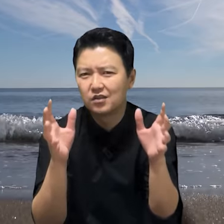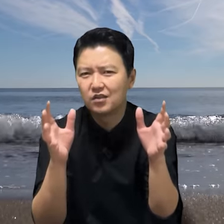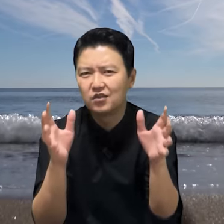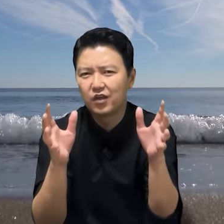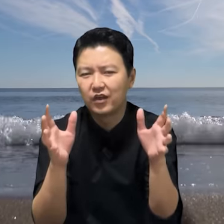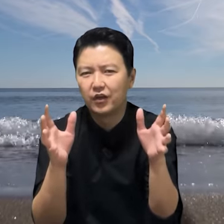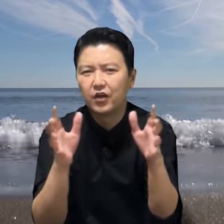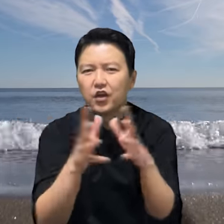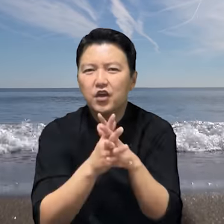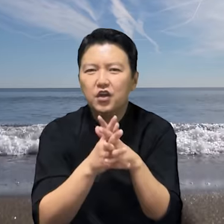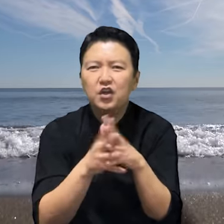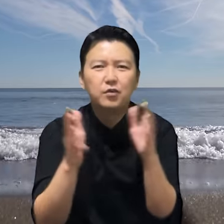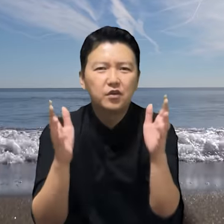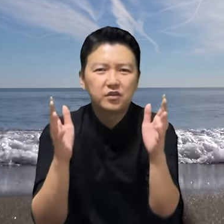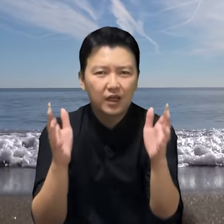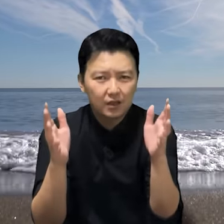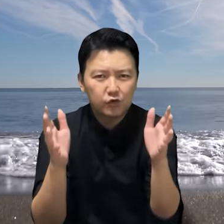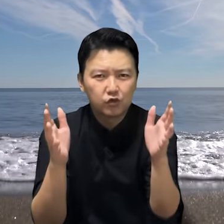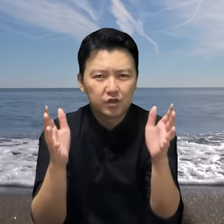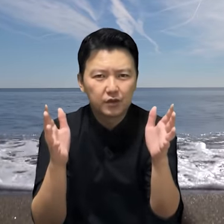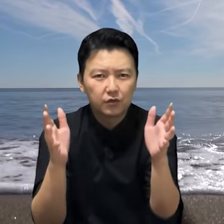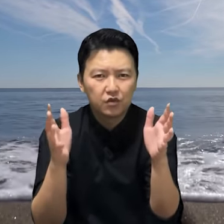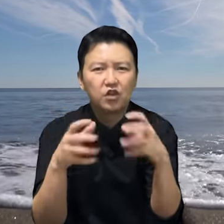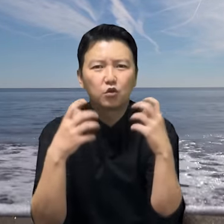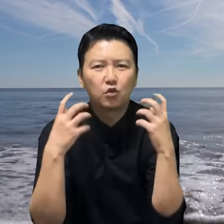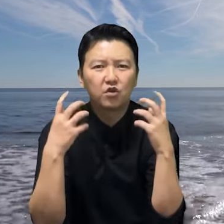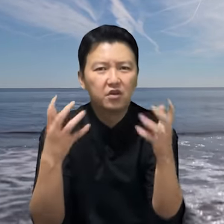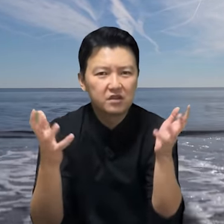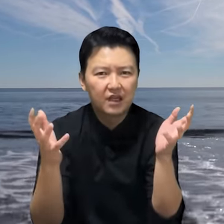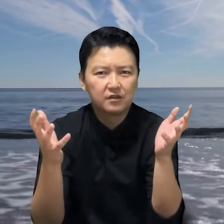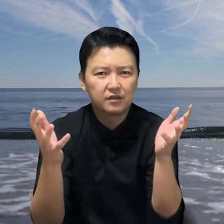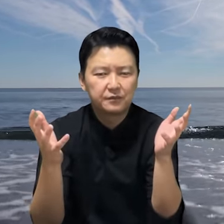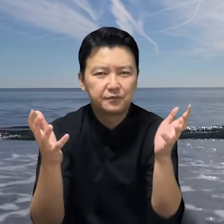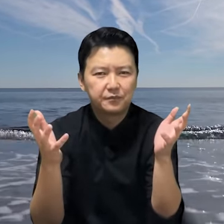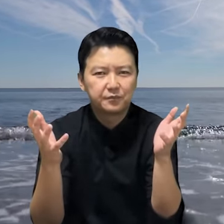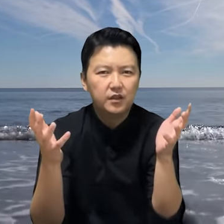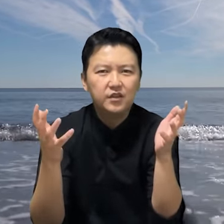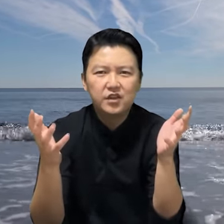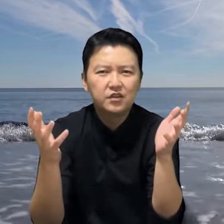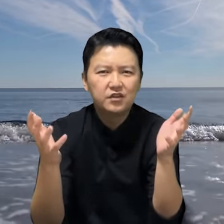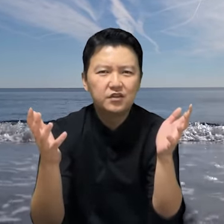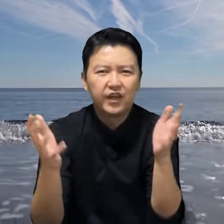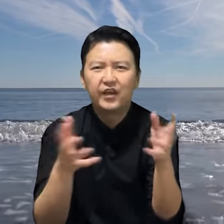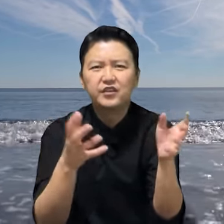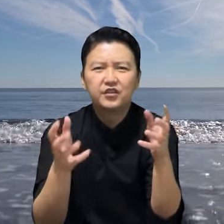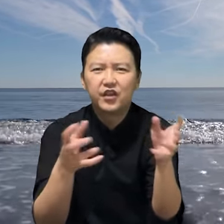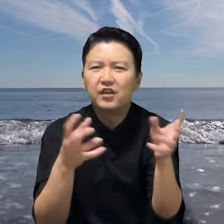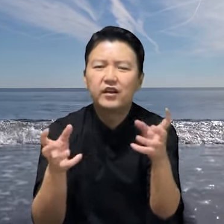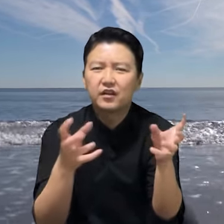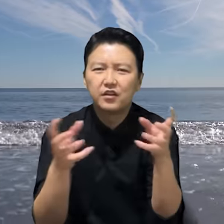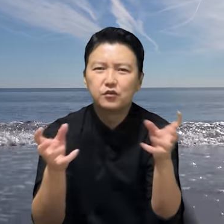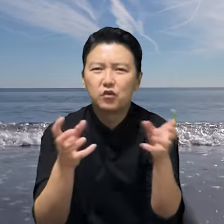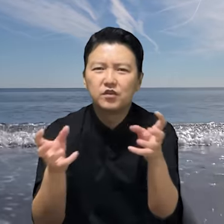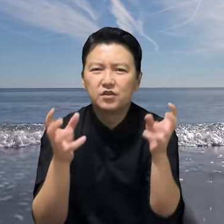있었는데 이번엔 사람을 죽였잖아요. 그것도 경찰을 이제는 얘네는 떼려야 뗄 수 없는